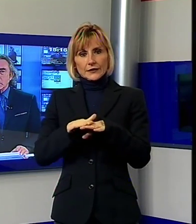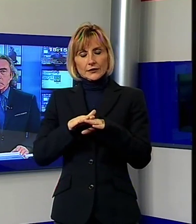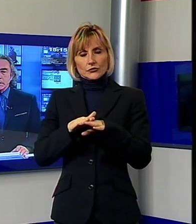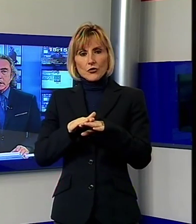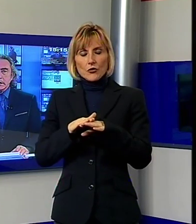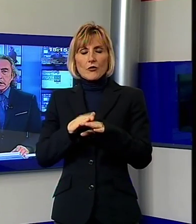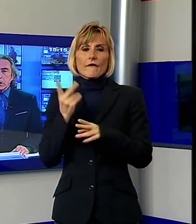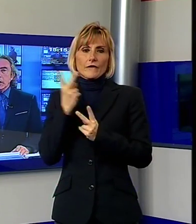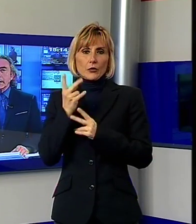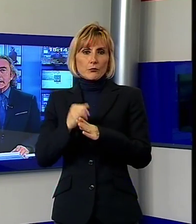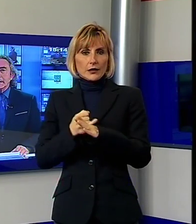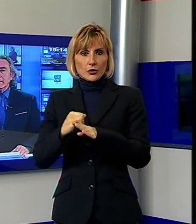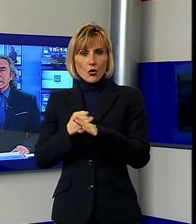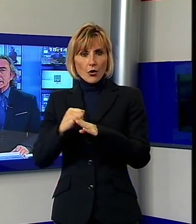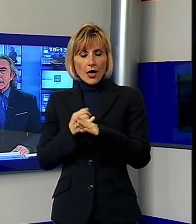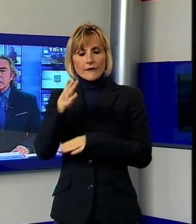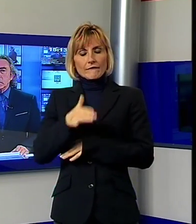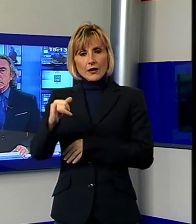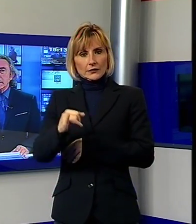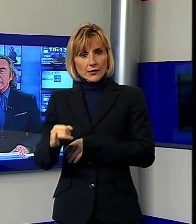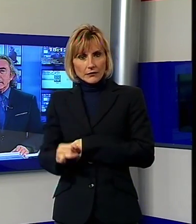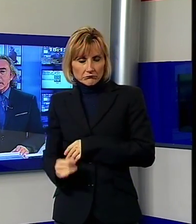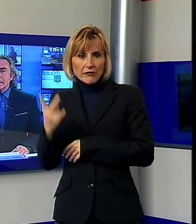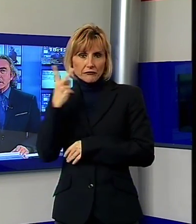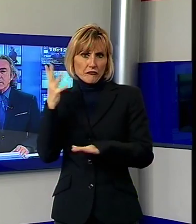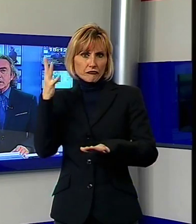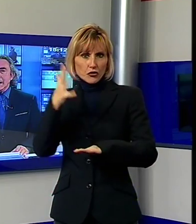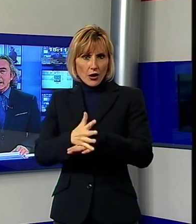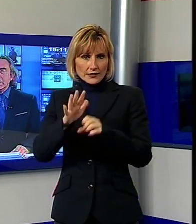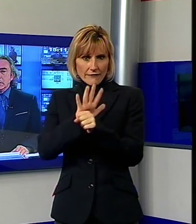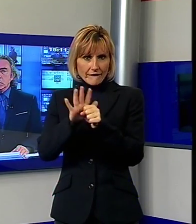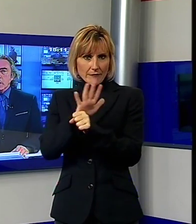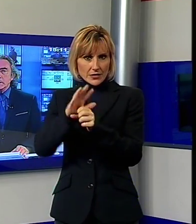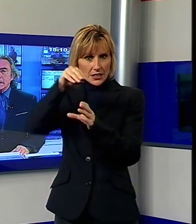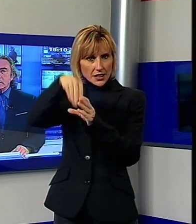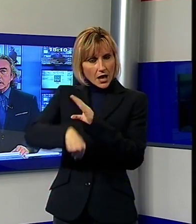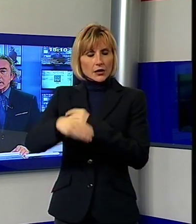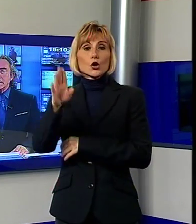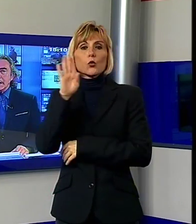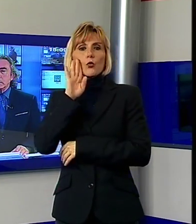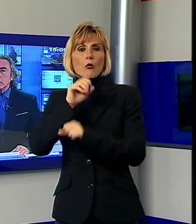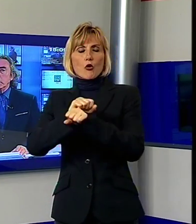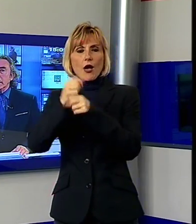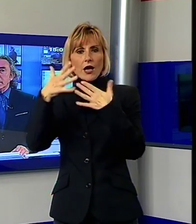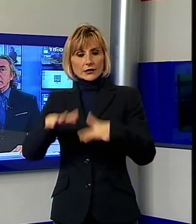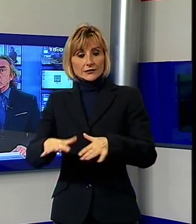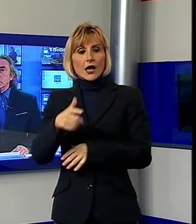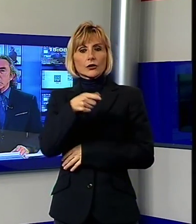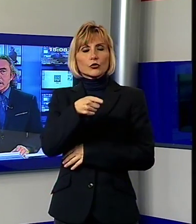questa cronaca dalla Valle del Serchio di ordinaria violenza familiare. Un uomo è stato arrestato dopo che la figlia, 12enne,